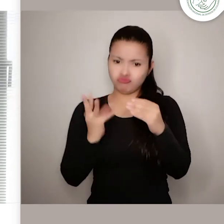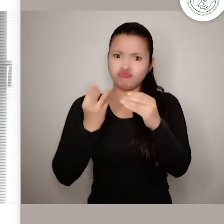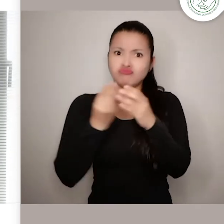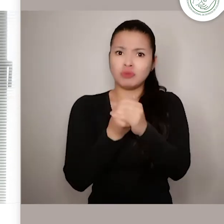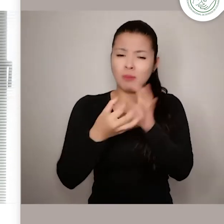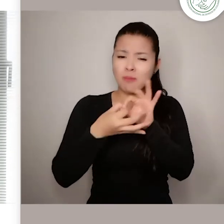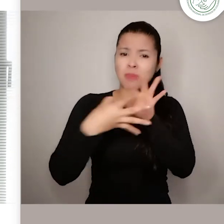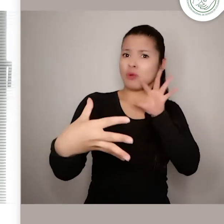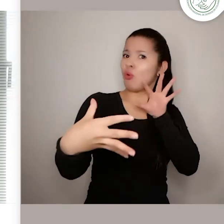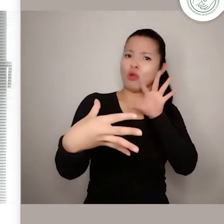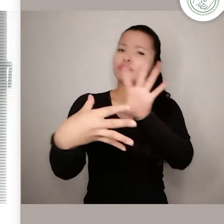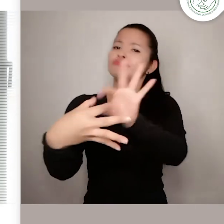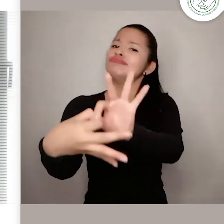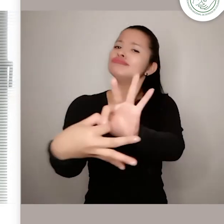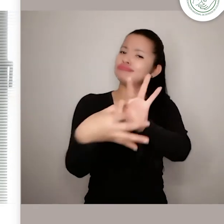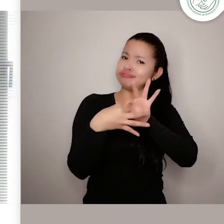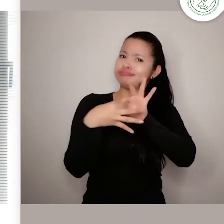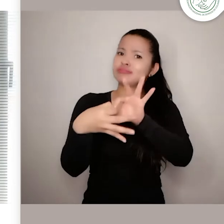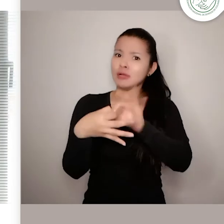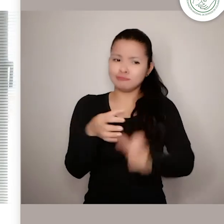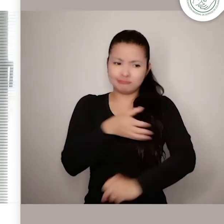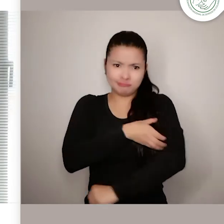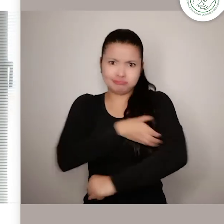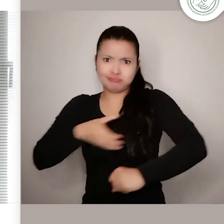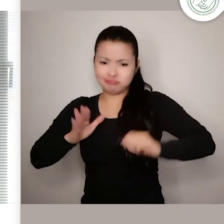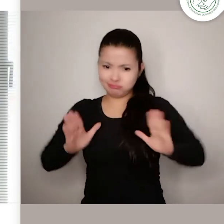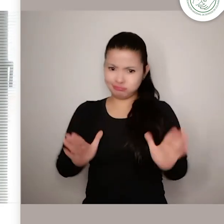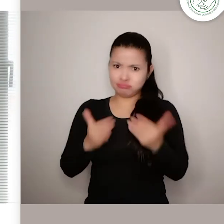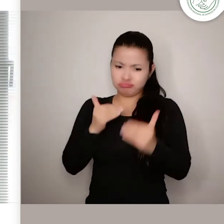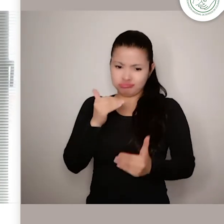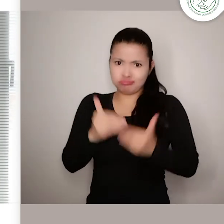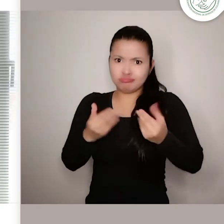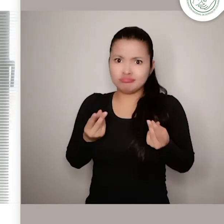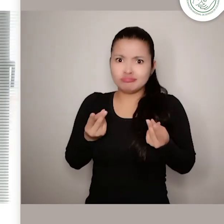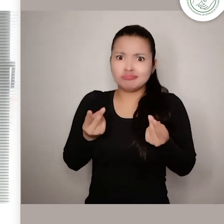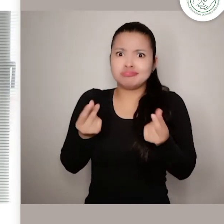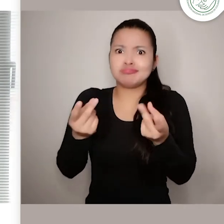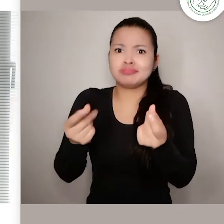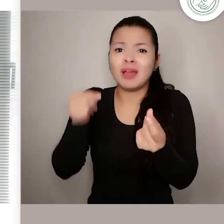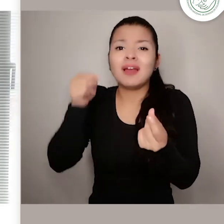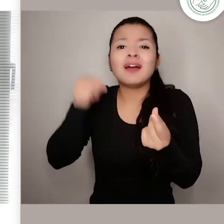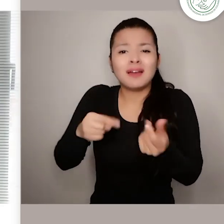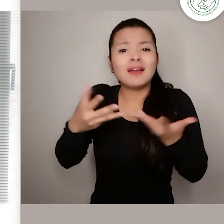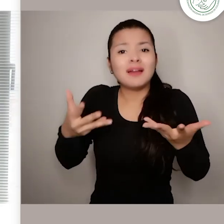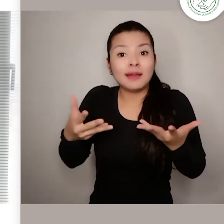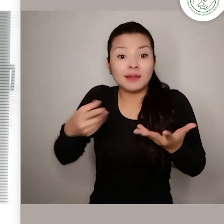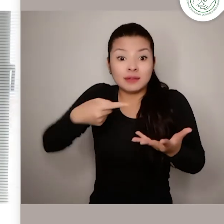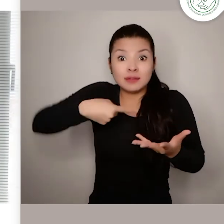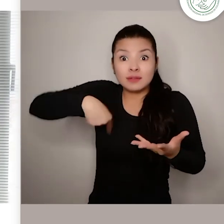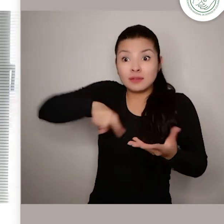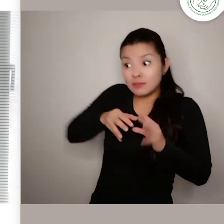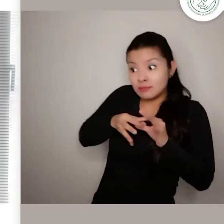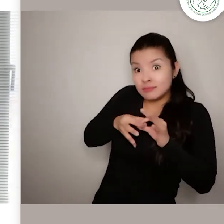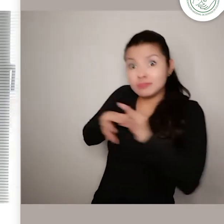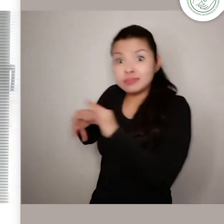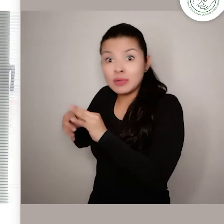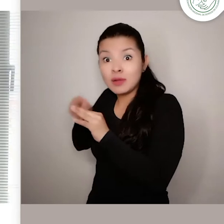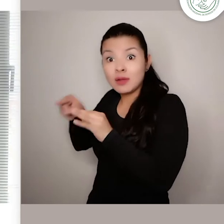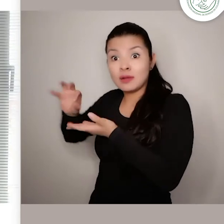que juntos somos más fuertes, más rápidos y mejores. Es por eso que hoy hacemos parte del programa Manos en Línea con la plataforma